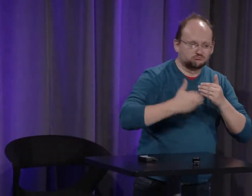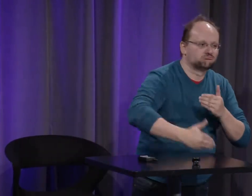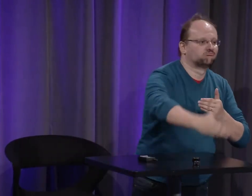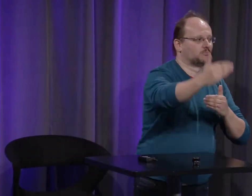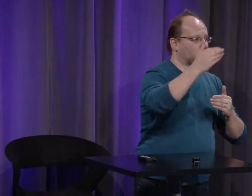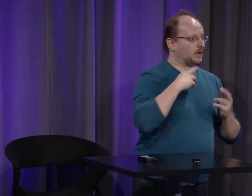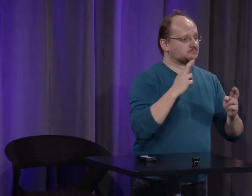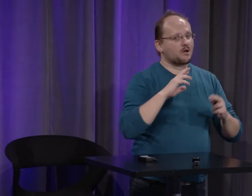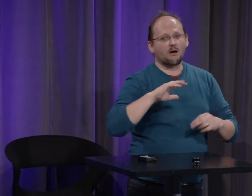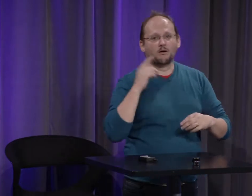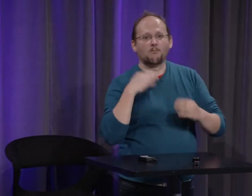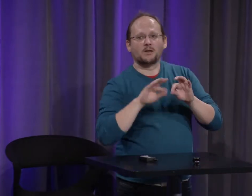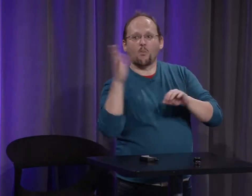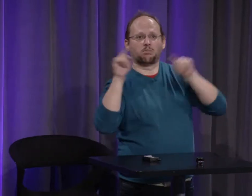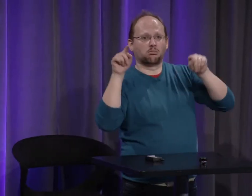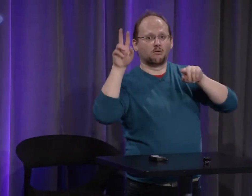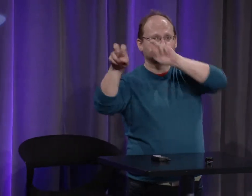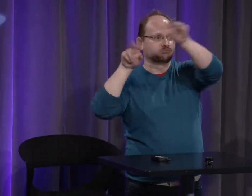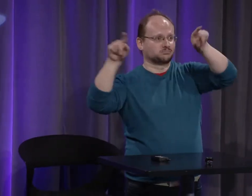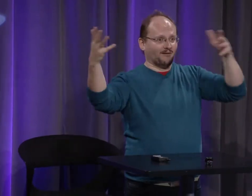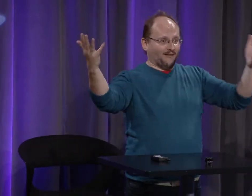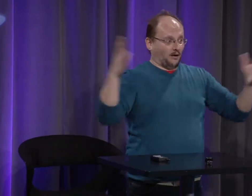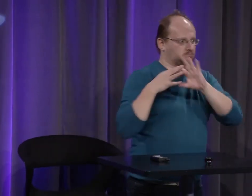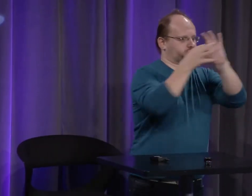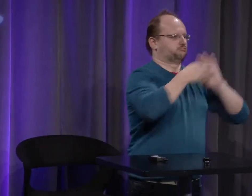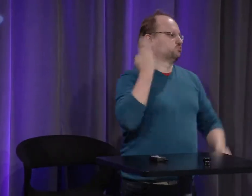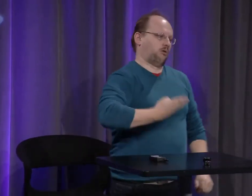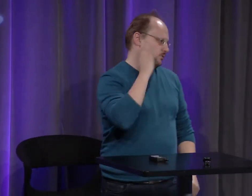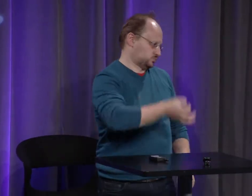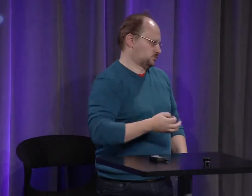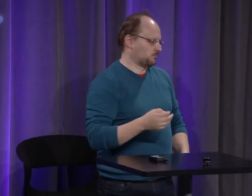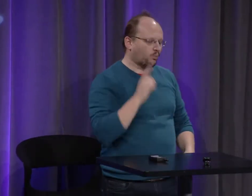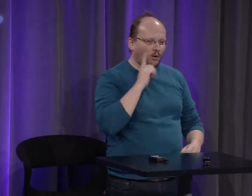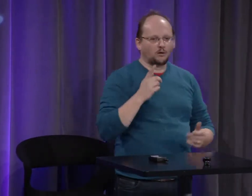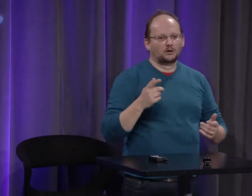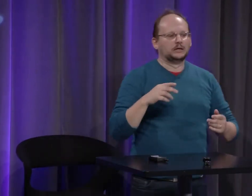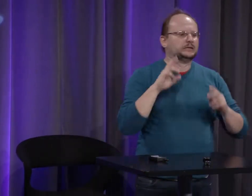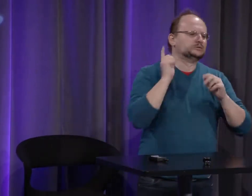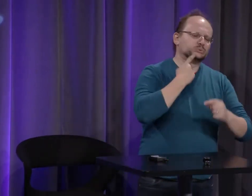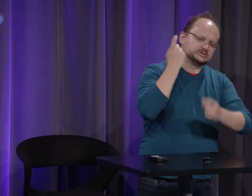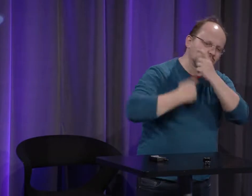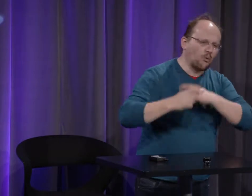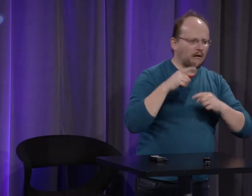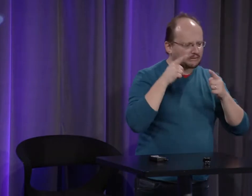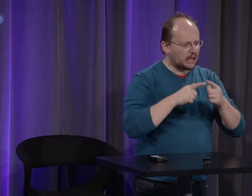fait que deux ans que je m'intéresse à ce sujet qu'on s'intéresse à ce sujet donc s'il y a des choses oui effectivement on a besoin d'être en lien